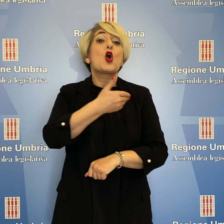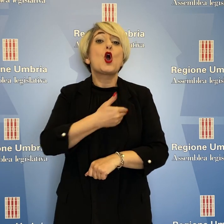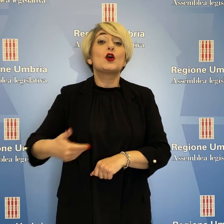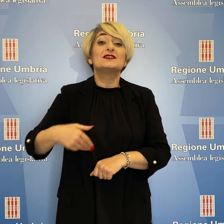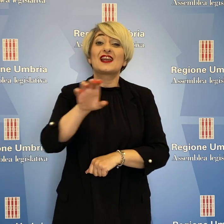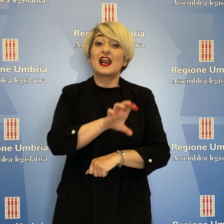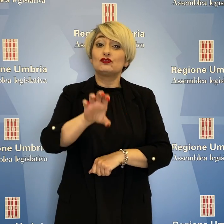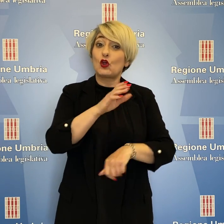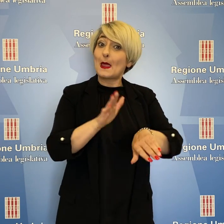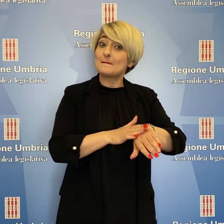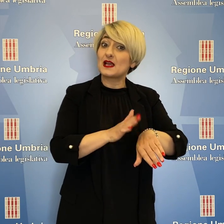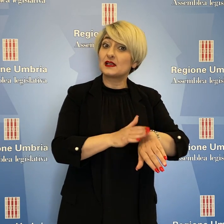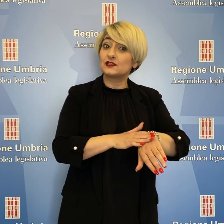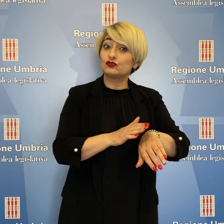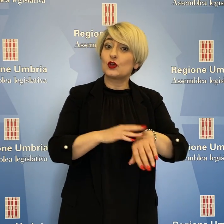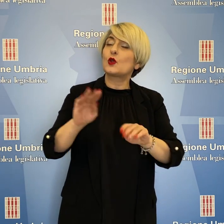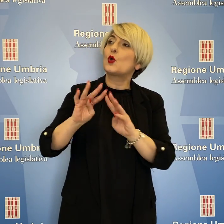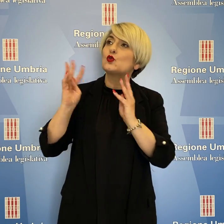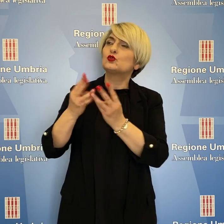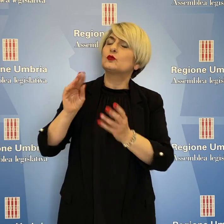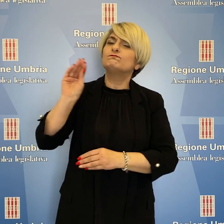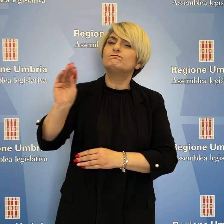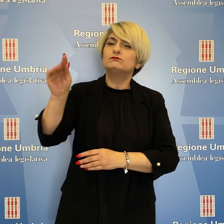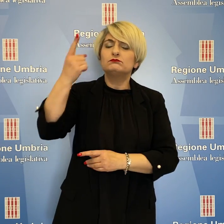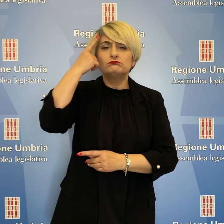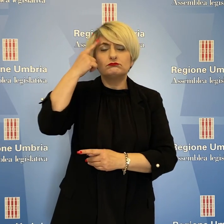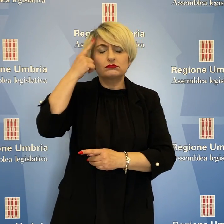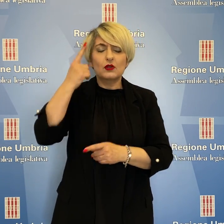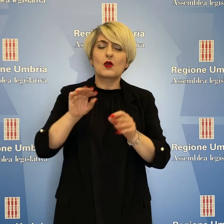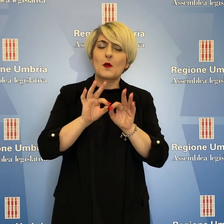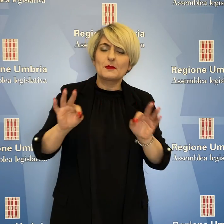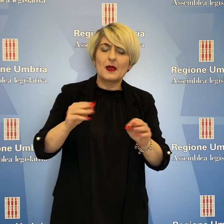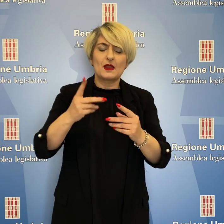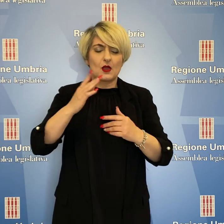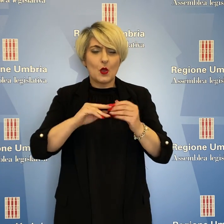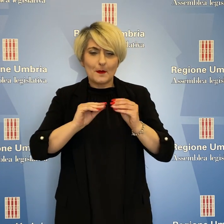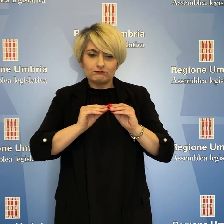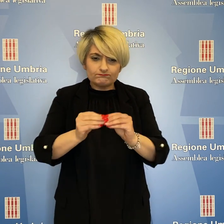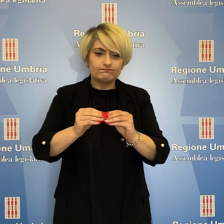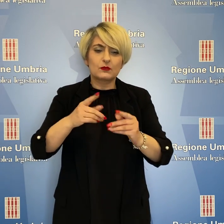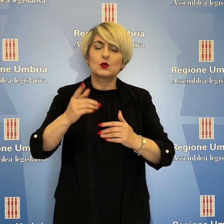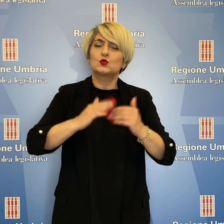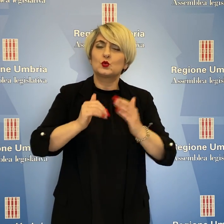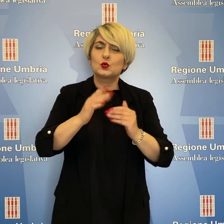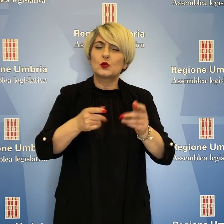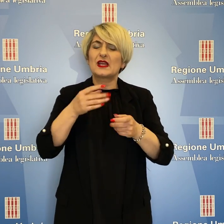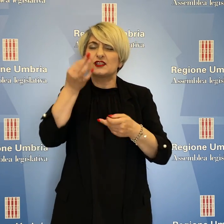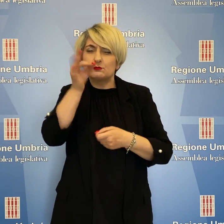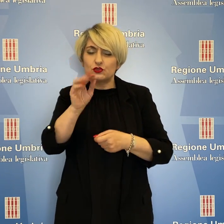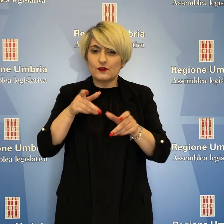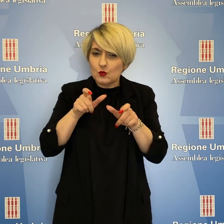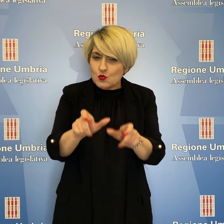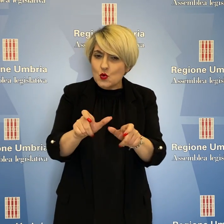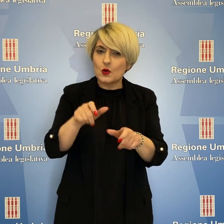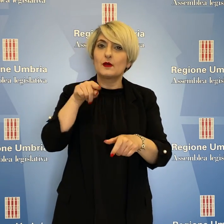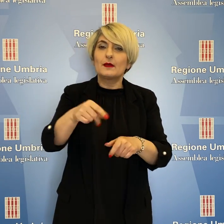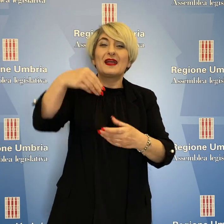Lega ha chiesto alla Giunta si intende individuare misure di carattere strutturale specifiche e dedicate nel nuovo PSR